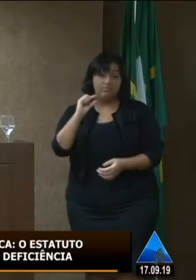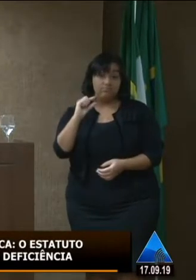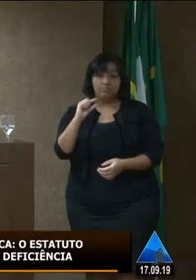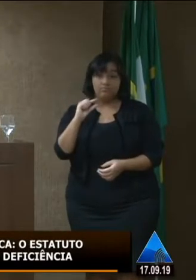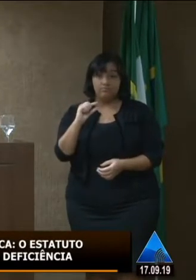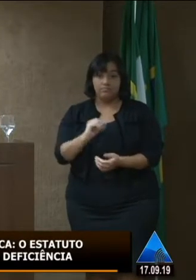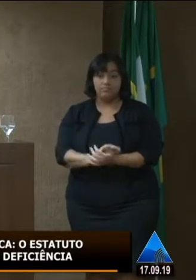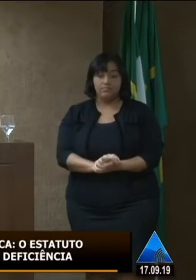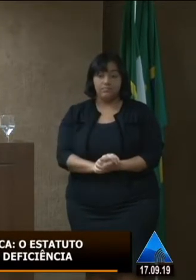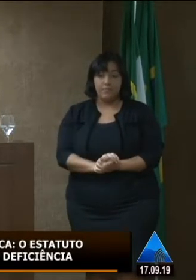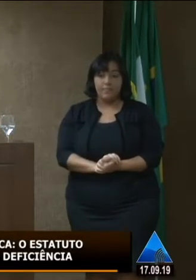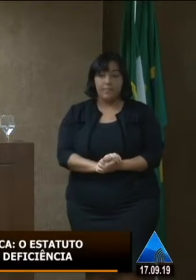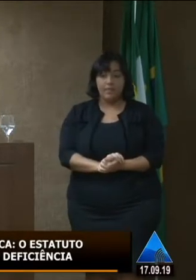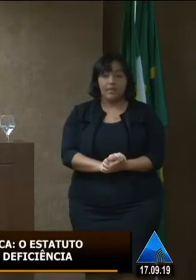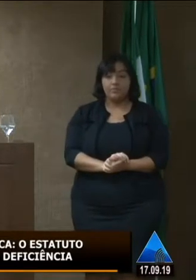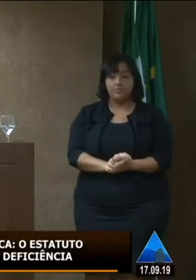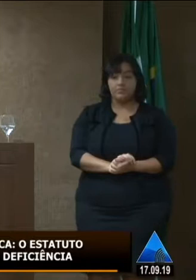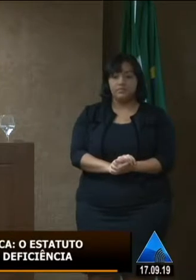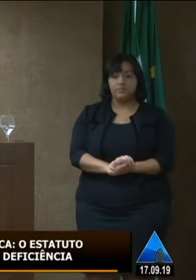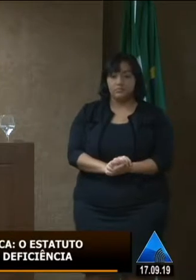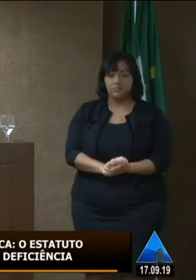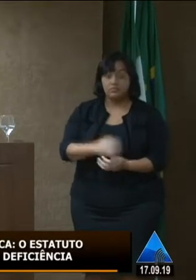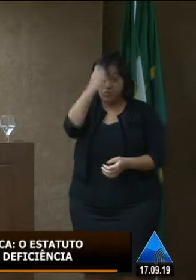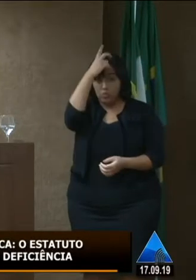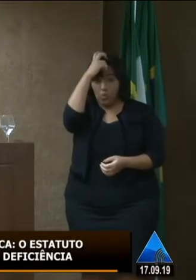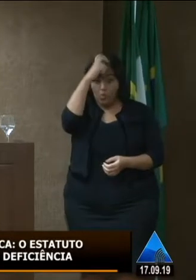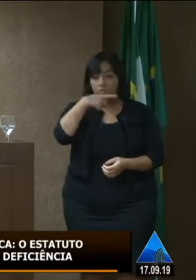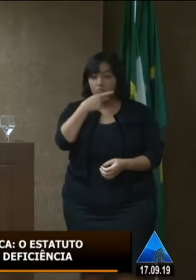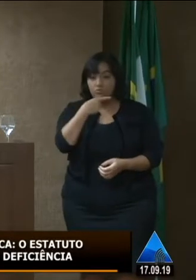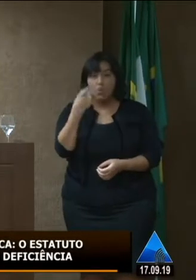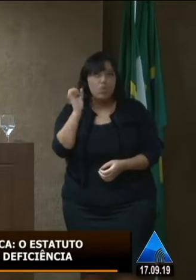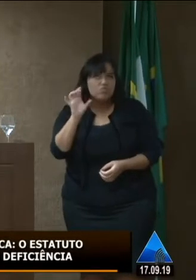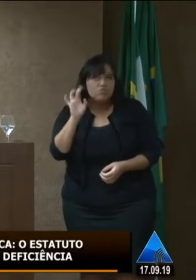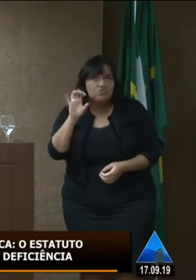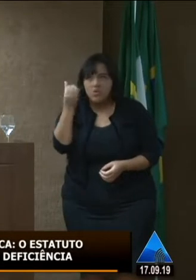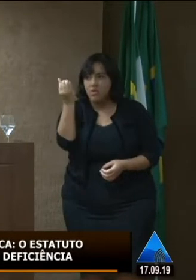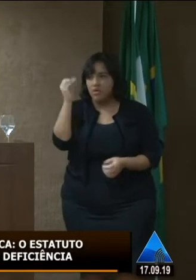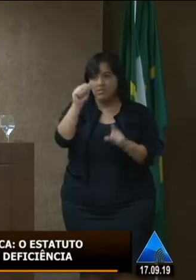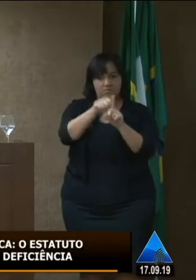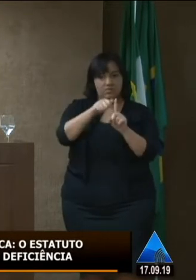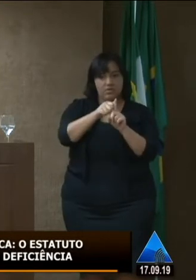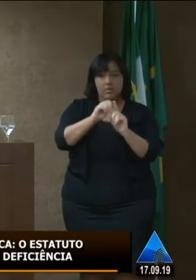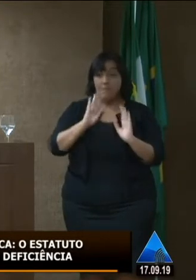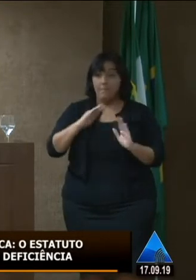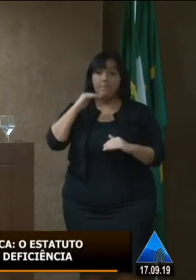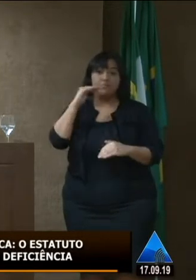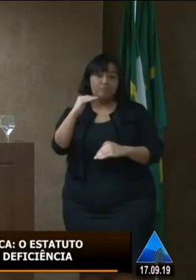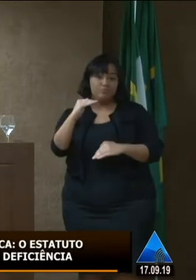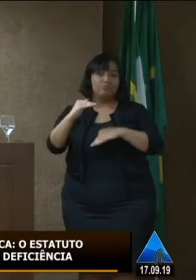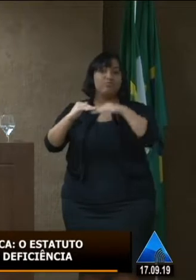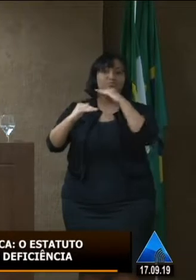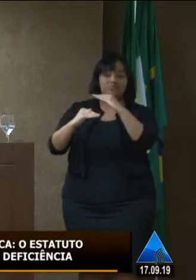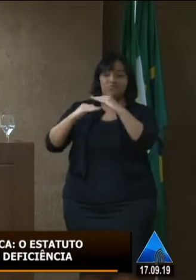que a medicina deu seis meses de vida e meu filho foi crescendo crescendo